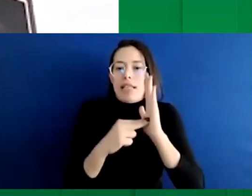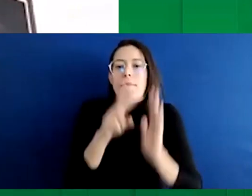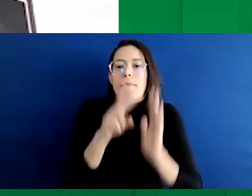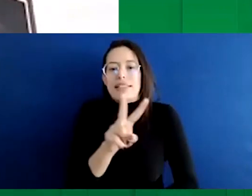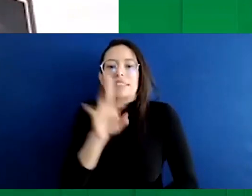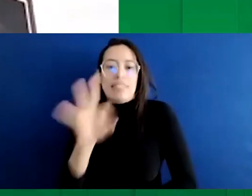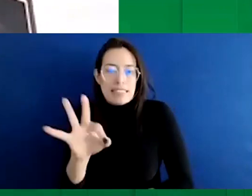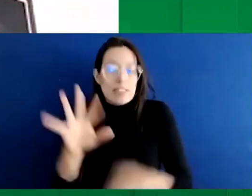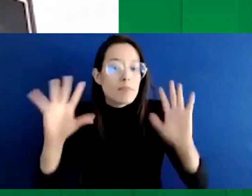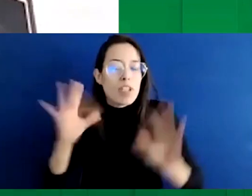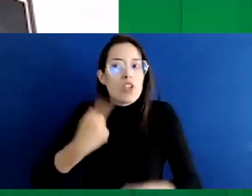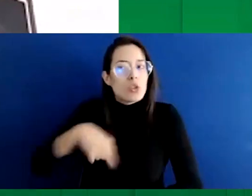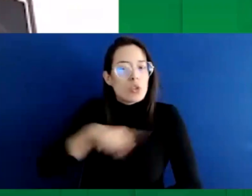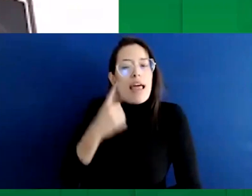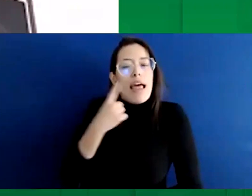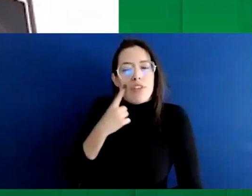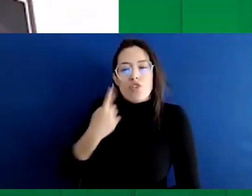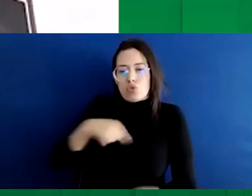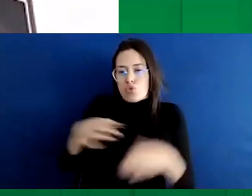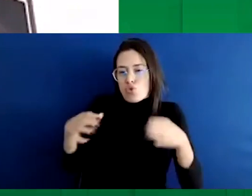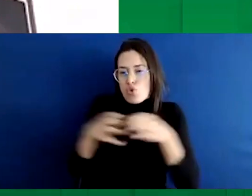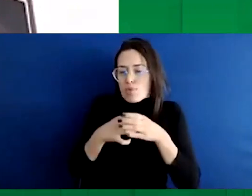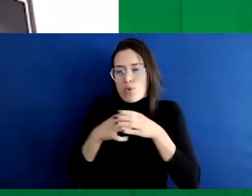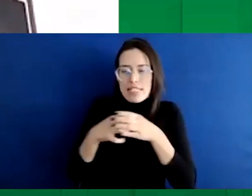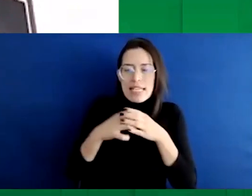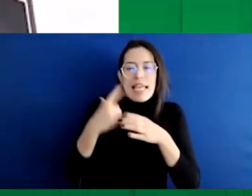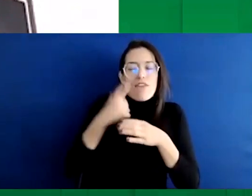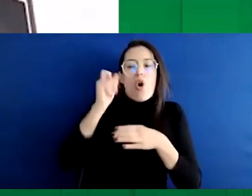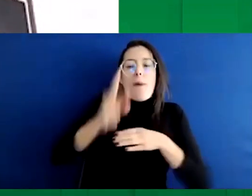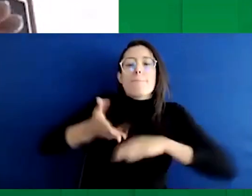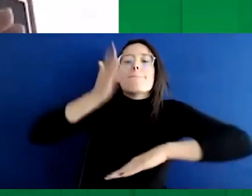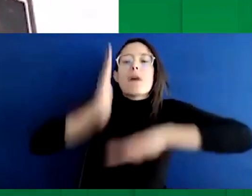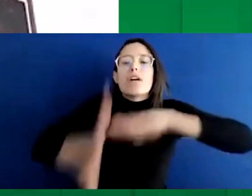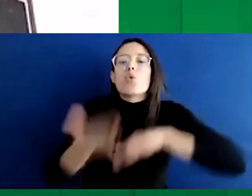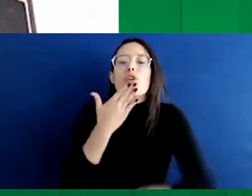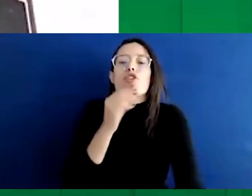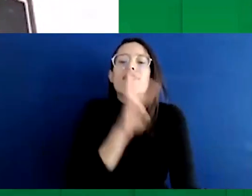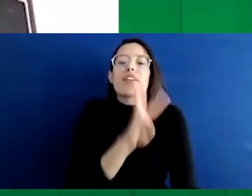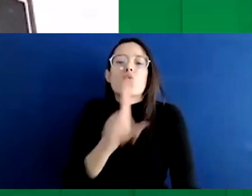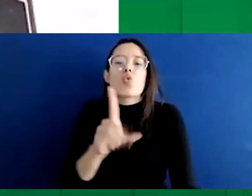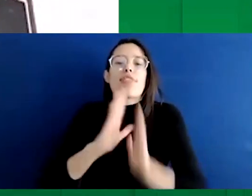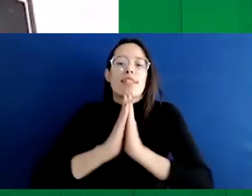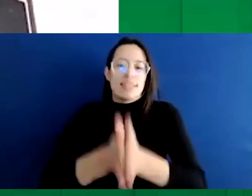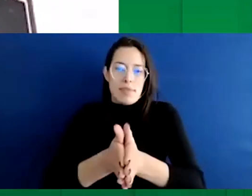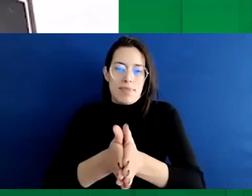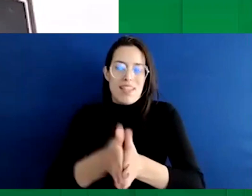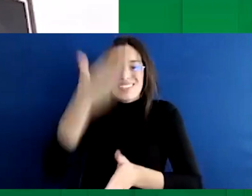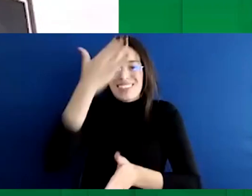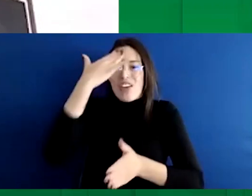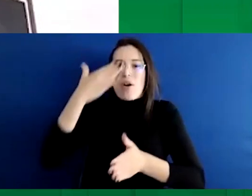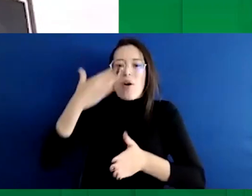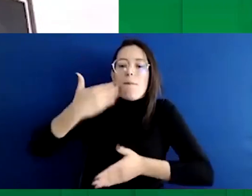Entonces, nosotros en la Comisión Tercera quedó hasta el 31 de diciembre, para que paulatinamente pudieran ir